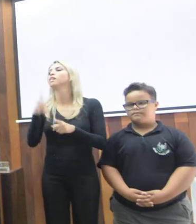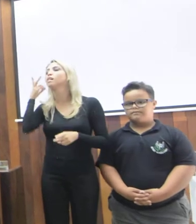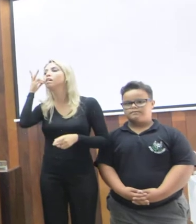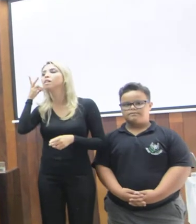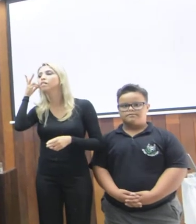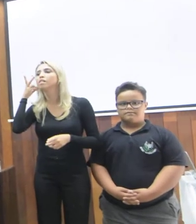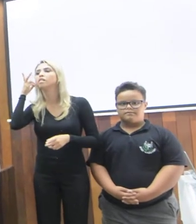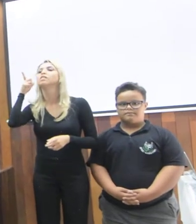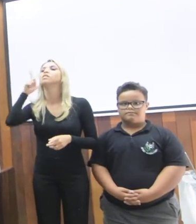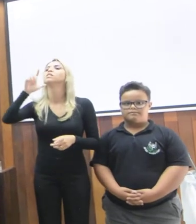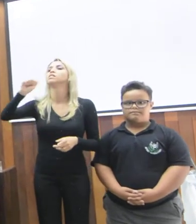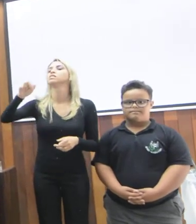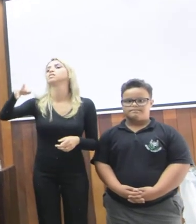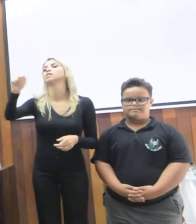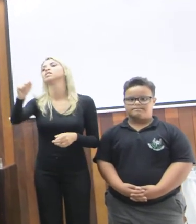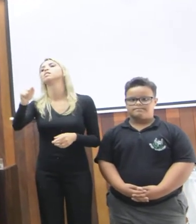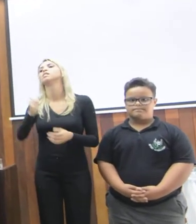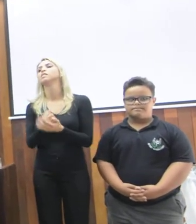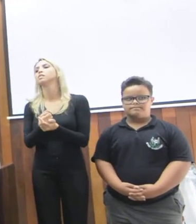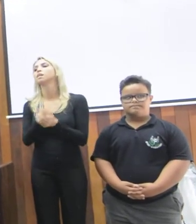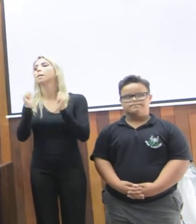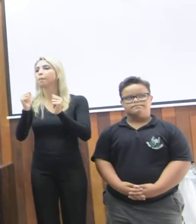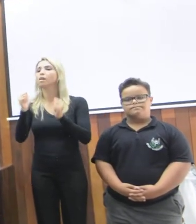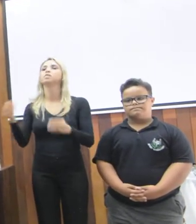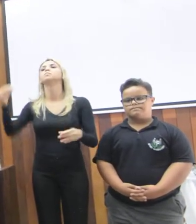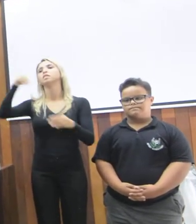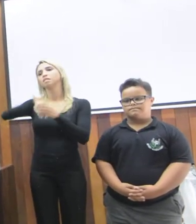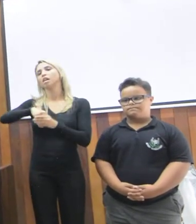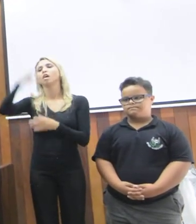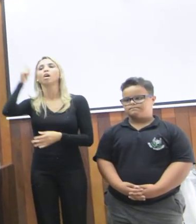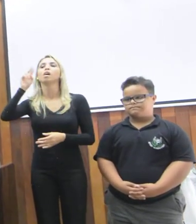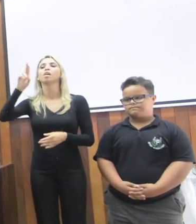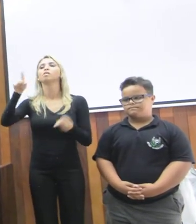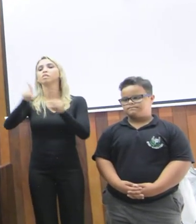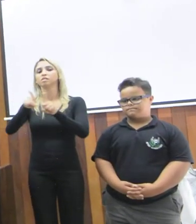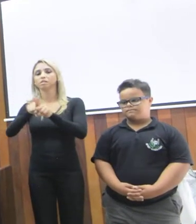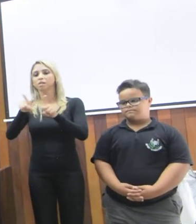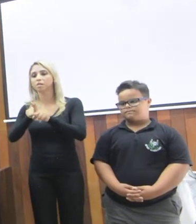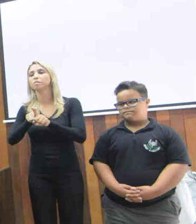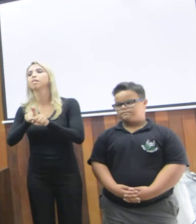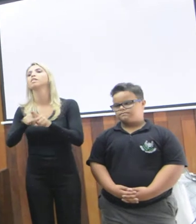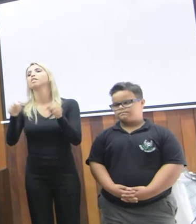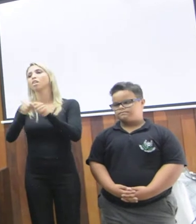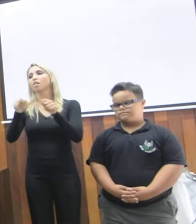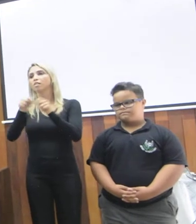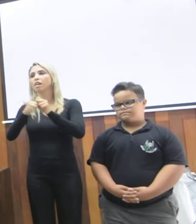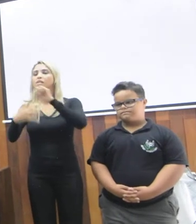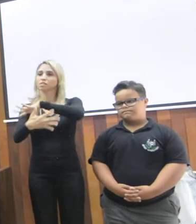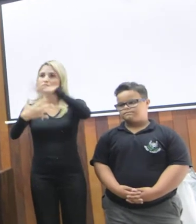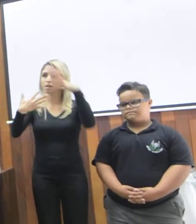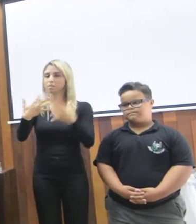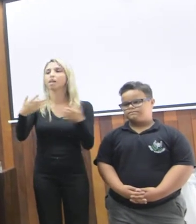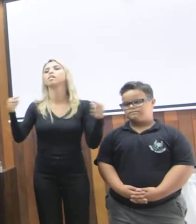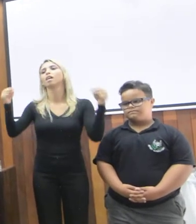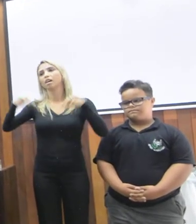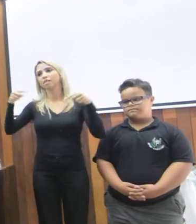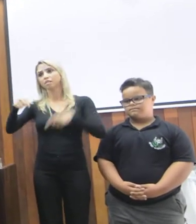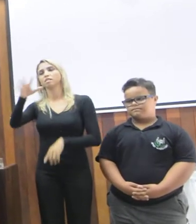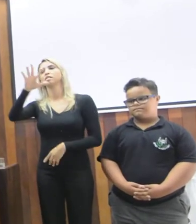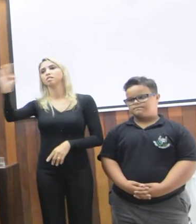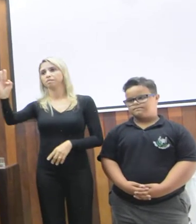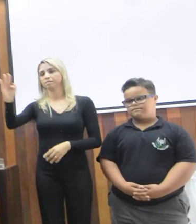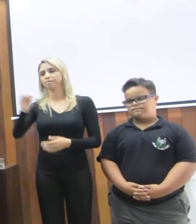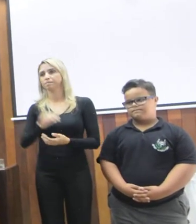junto com você que sempre lutou, a gente pôde implementar com a Lu, a Luciana, que faz esse belo trabalho aqui na Câmara. São Luiz,